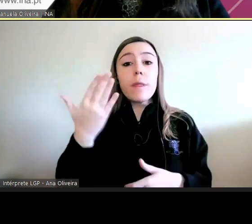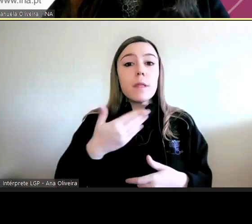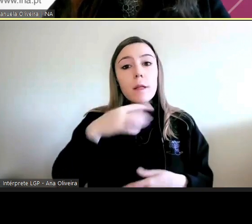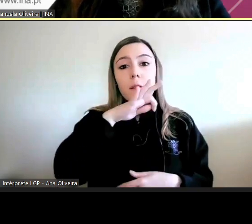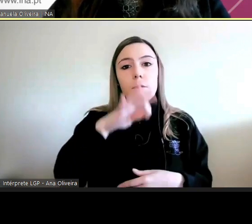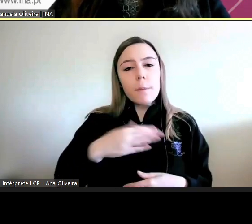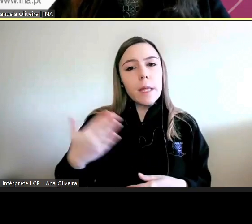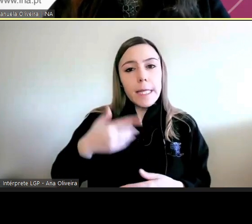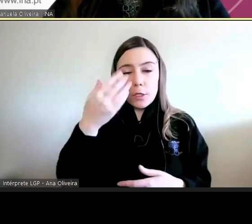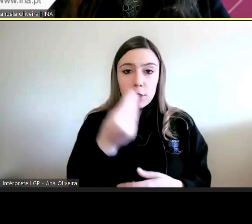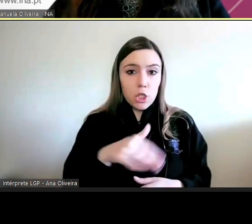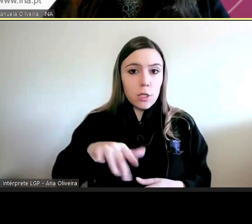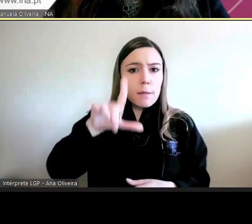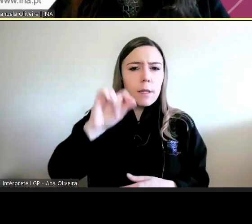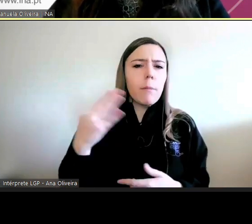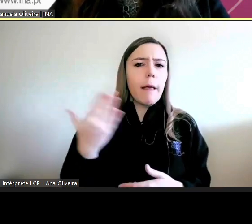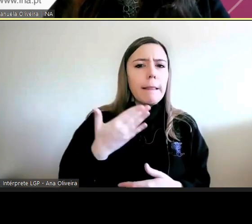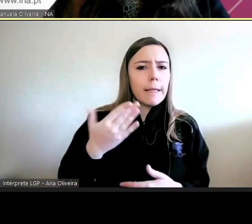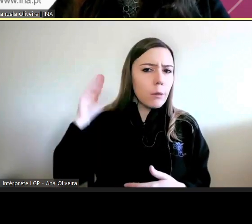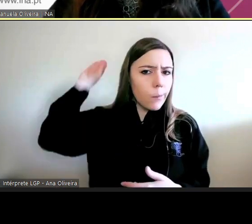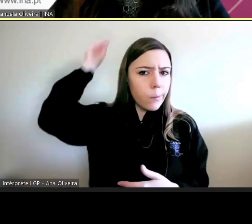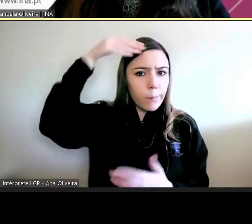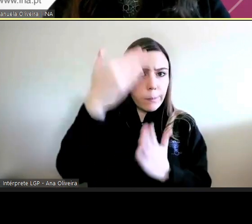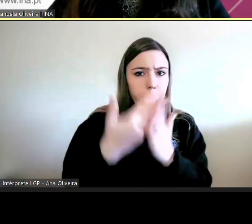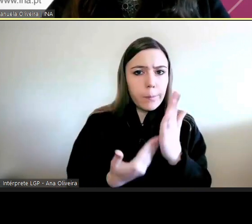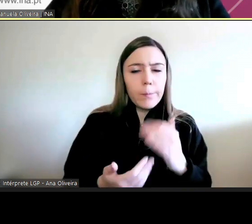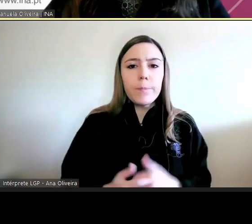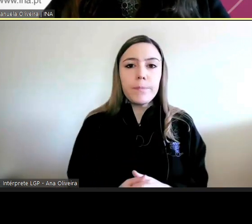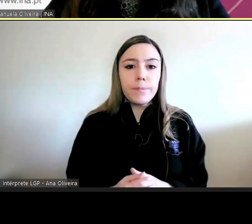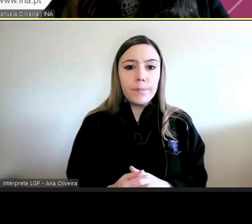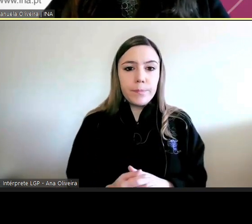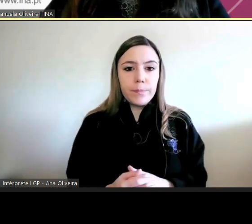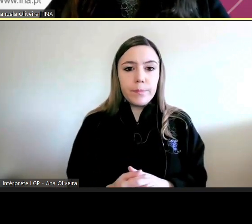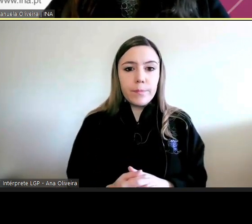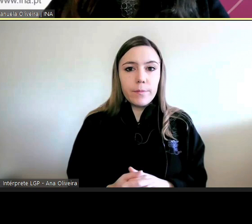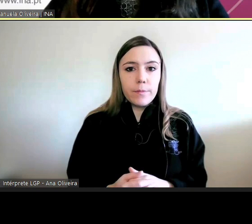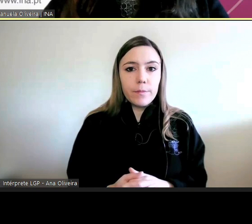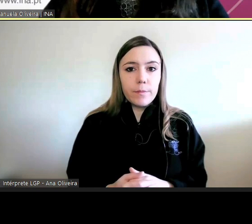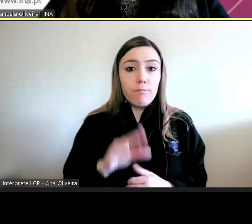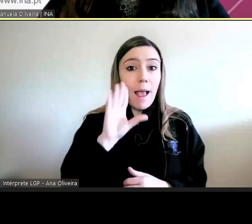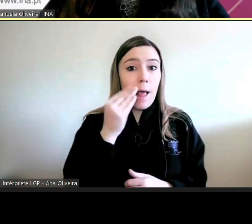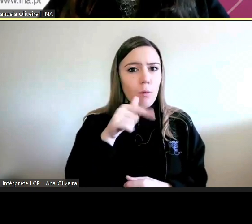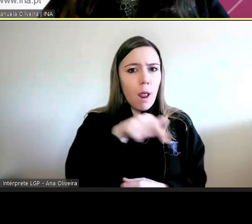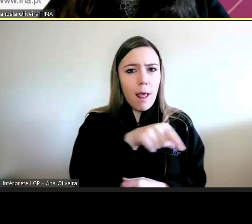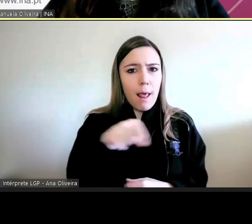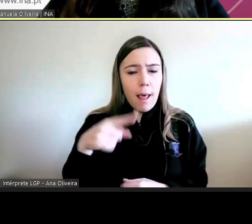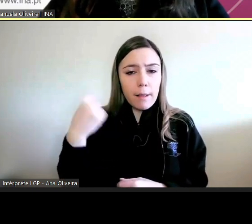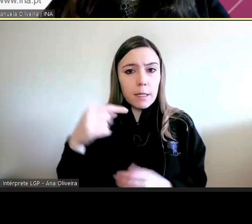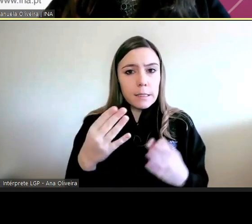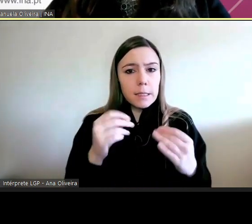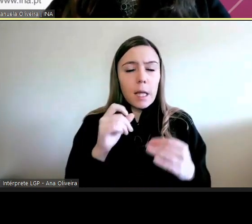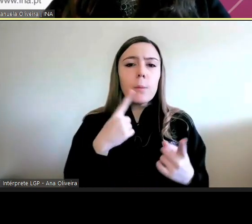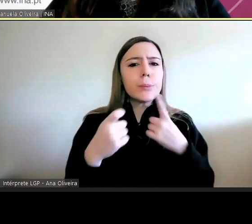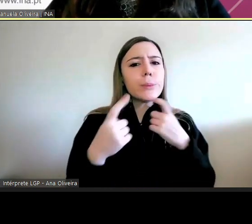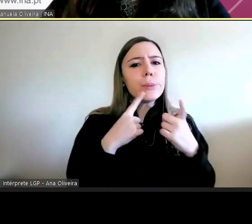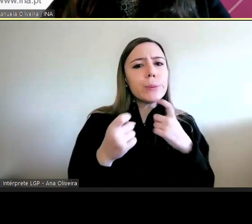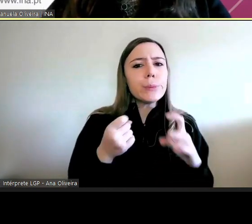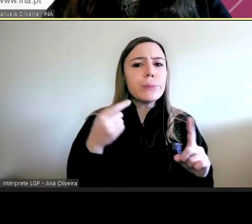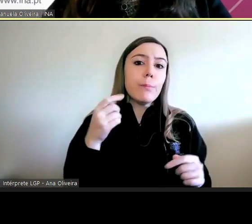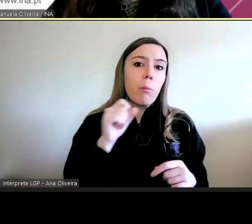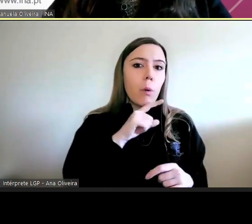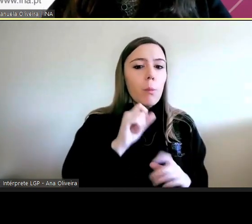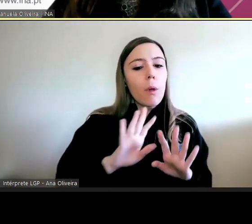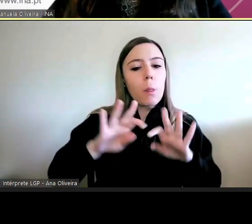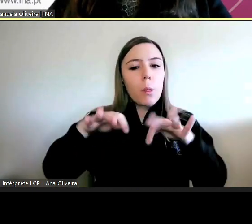Crianças e Direito Constitucional. Os formandos em sala têm a oportunidade de colocar questões aos oradores no